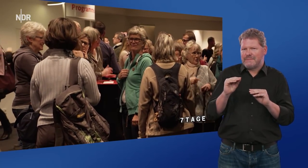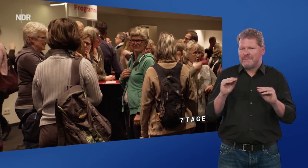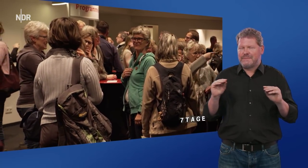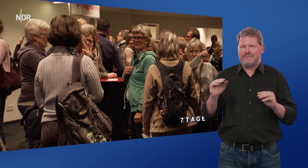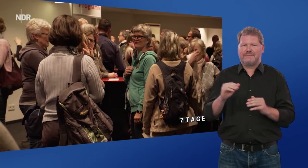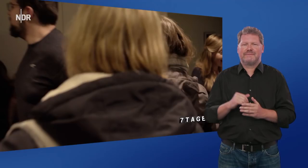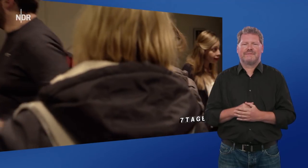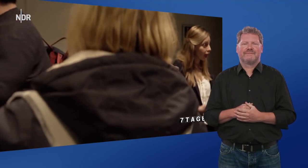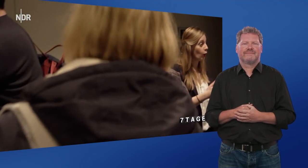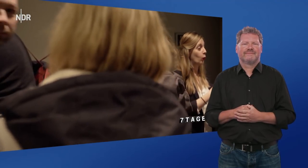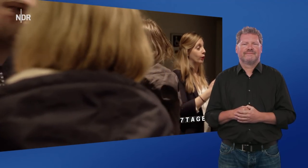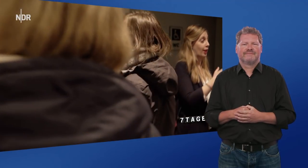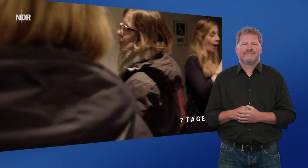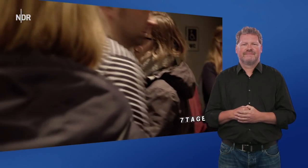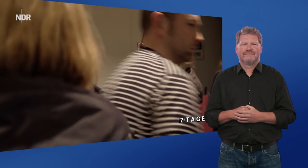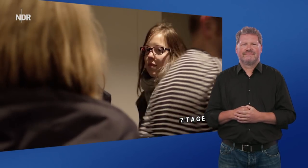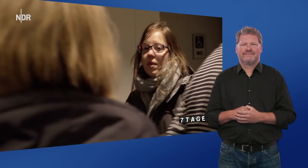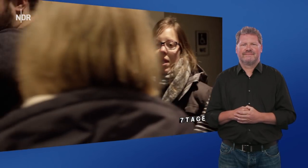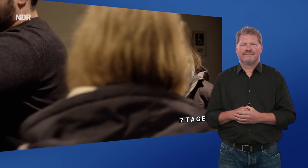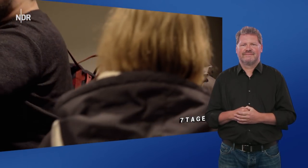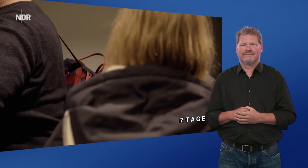Das ist sehr gut.